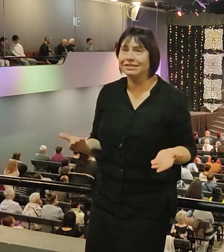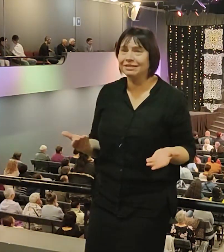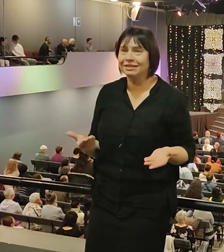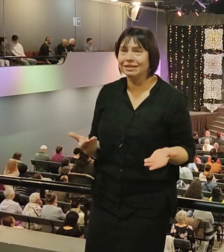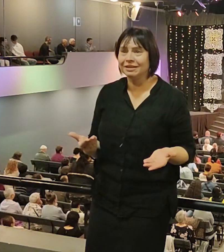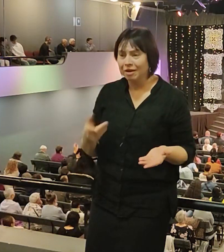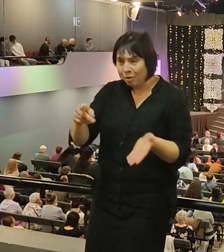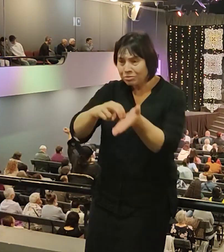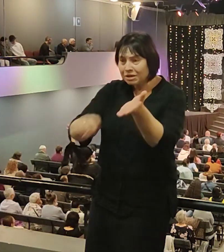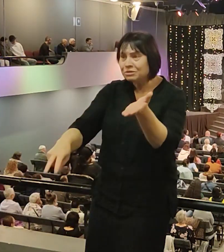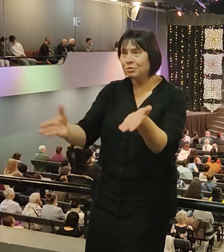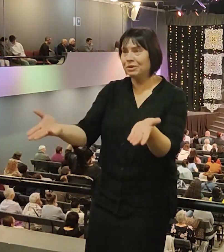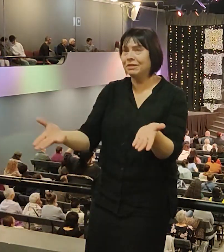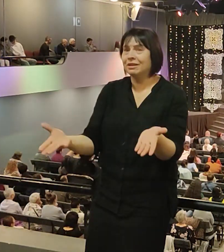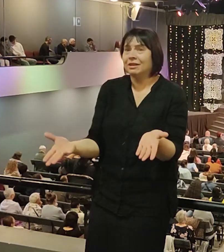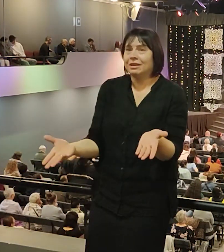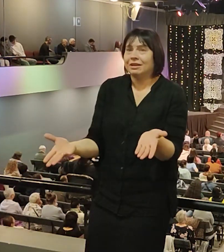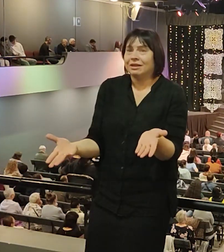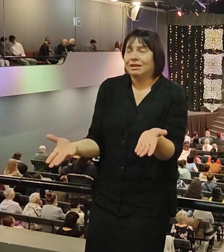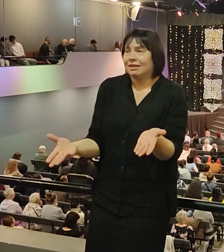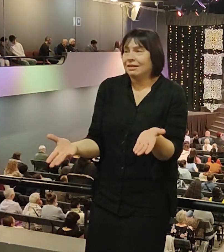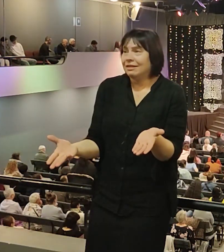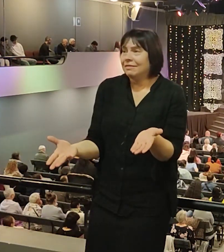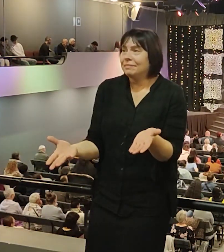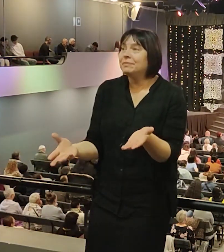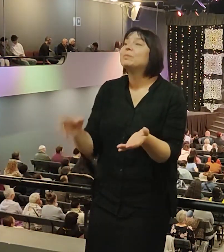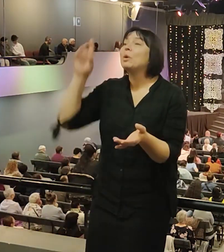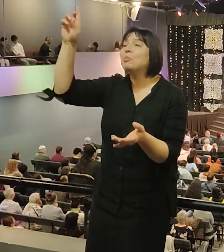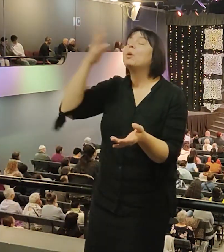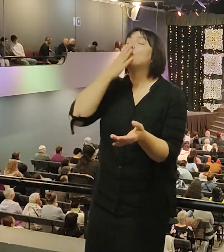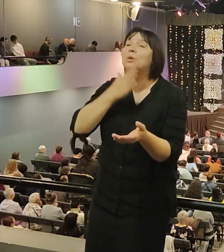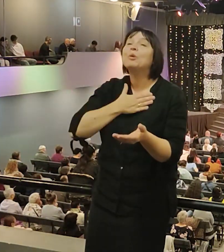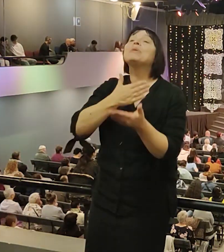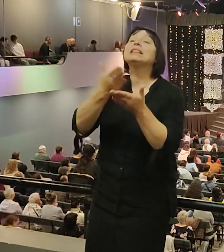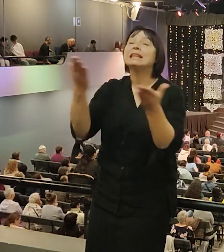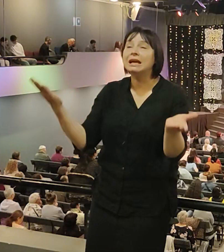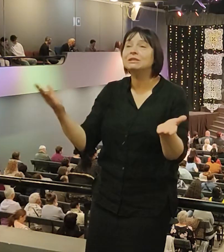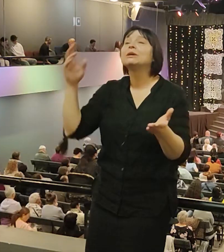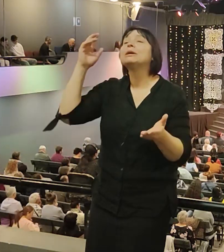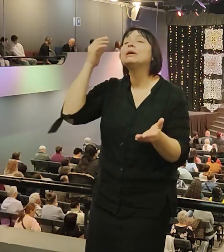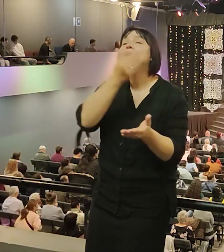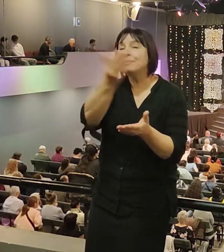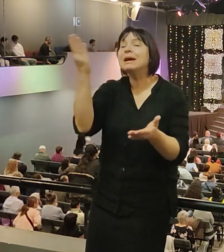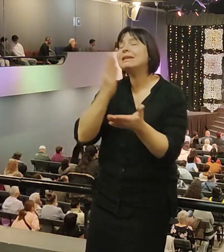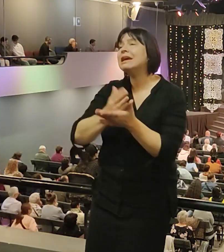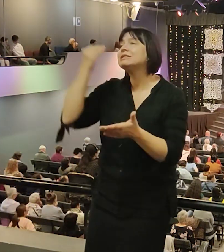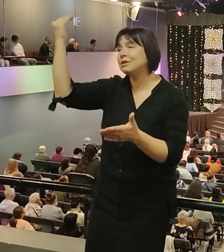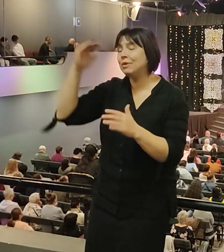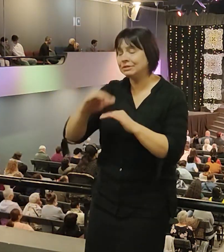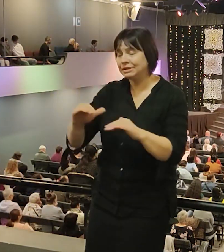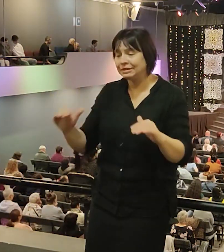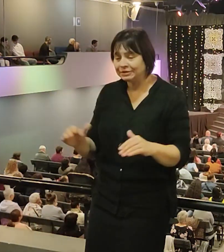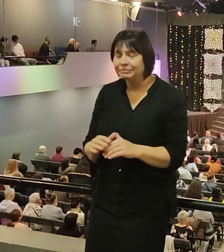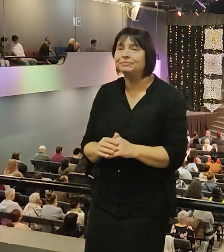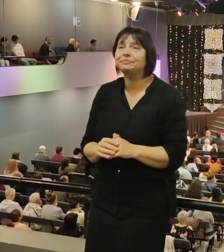равно нету. А Бог не наказывает нас за это. Он любит нас, мы его дети. И в один прекрасный день пригласили